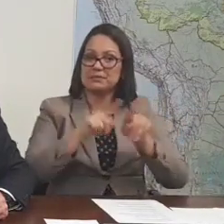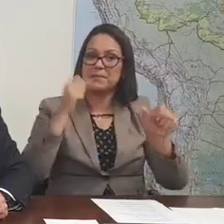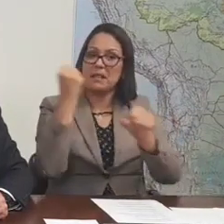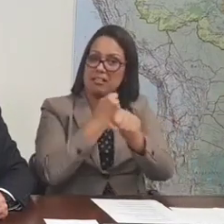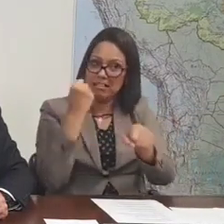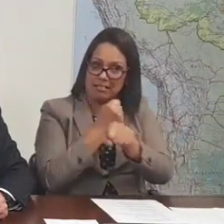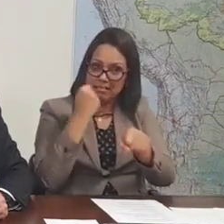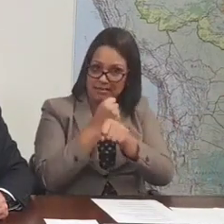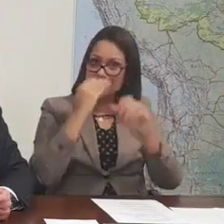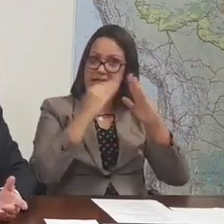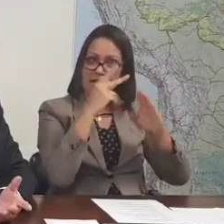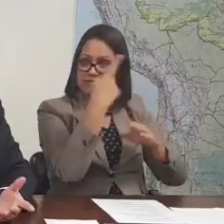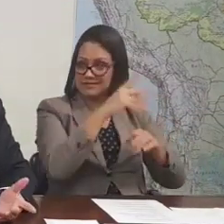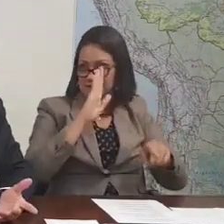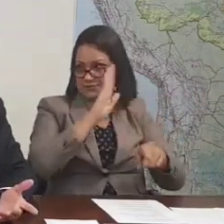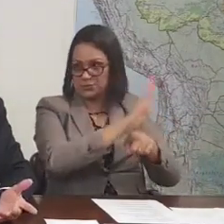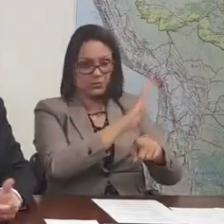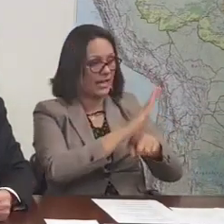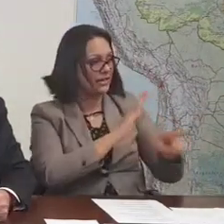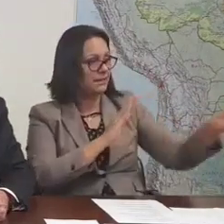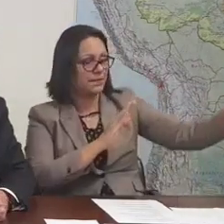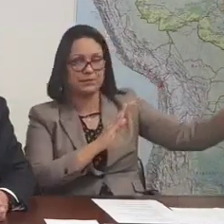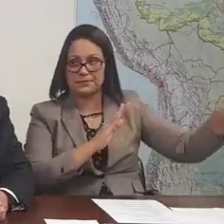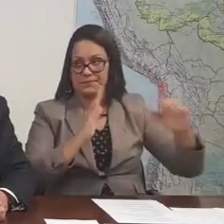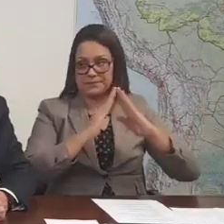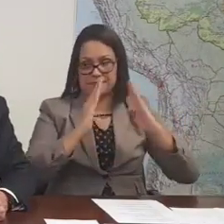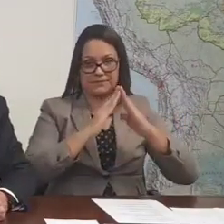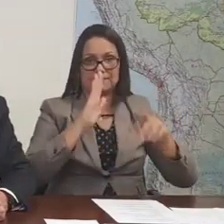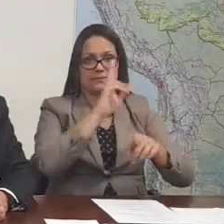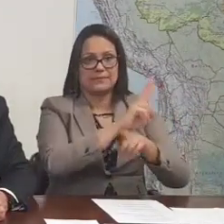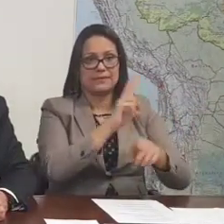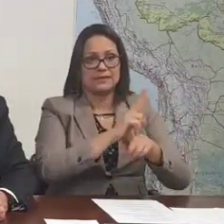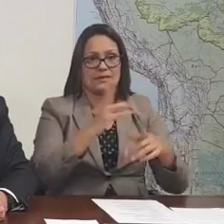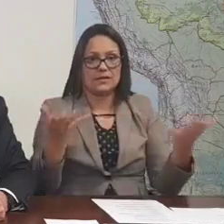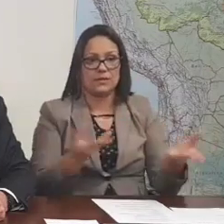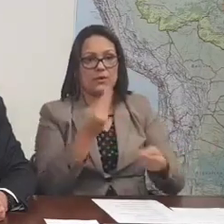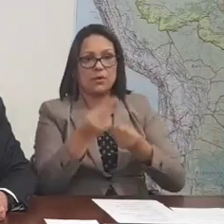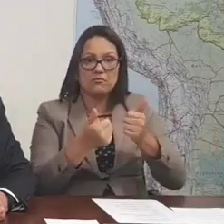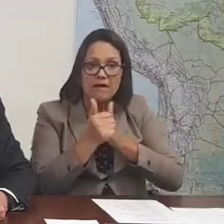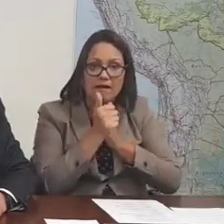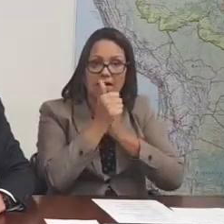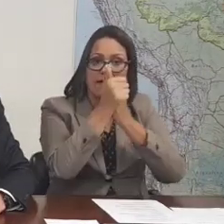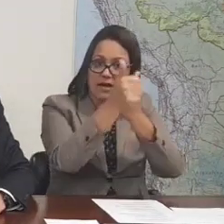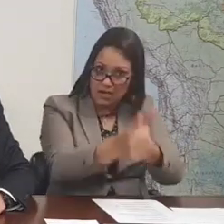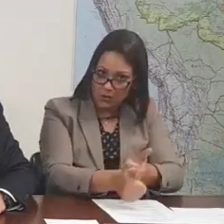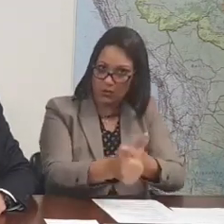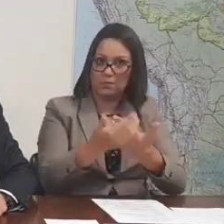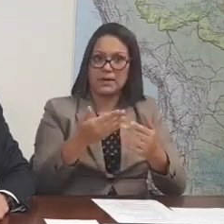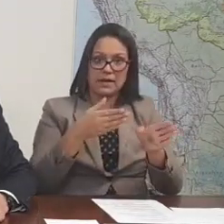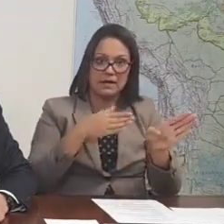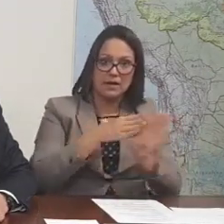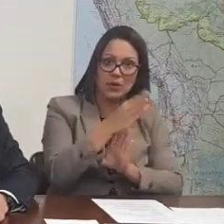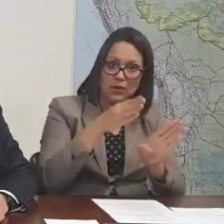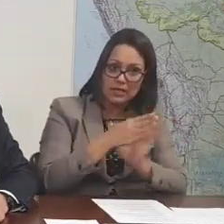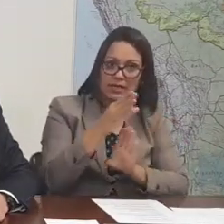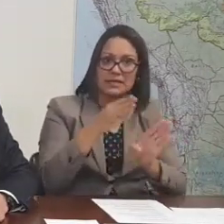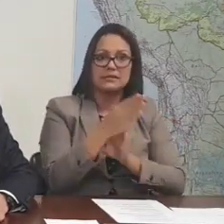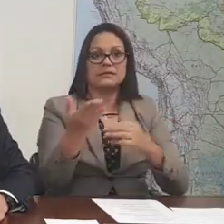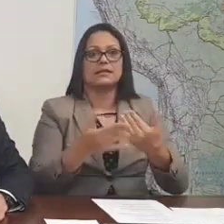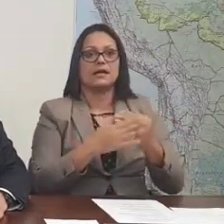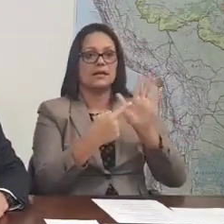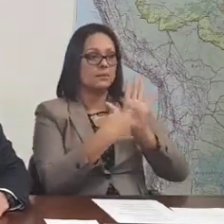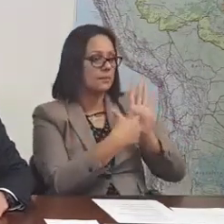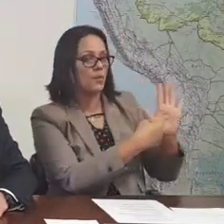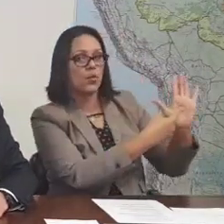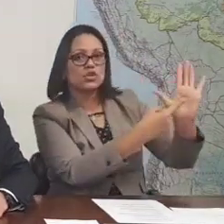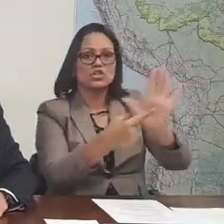mais outras também políticas adotadas no sentido de acompanhar, orientar, incentivar e mostrar